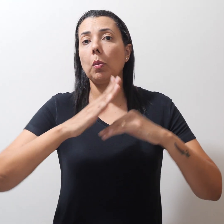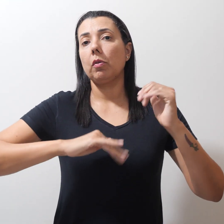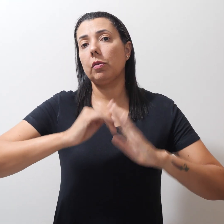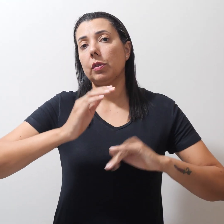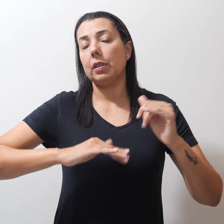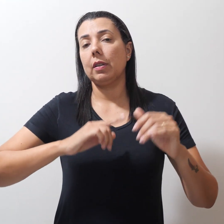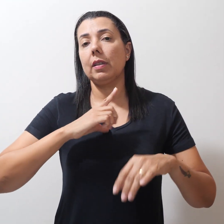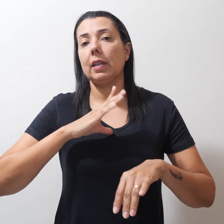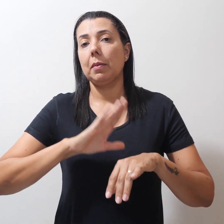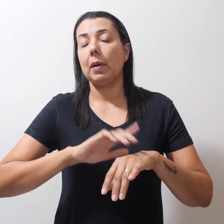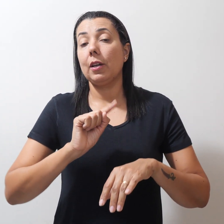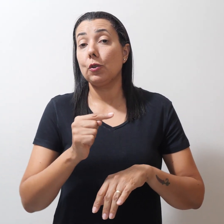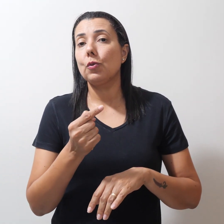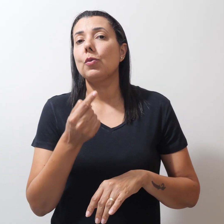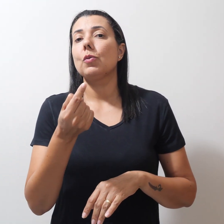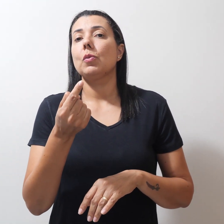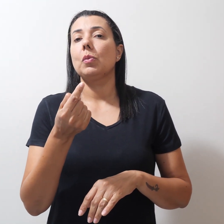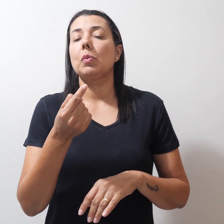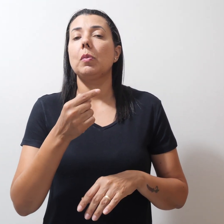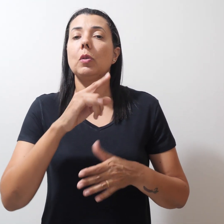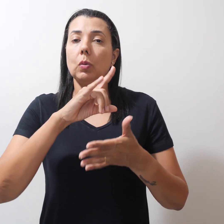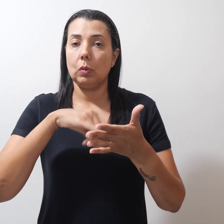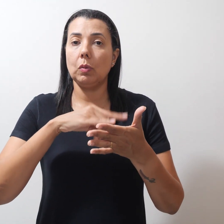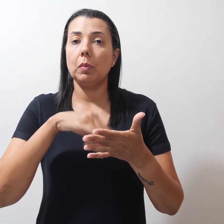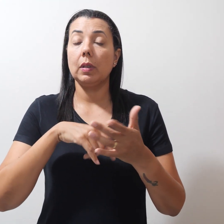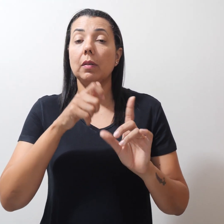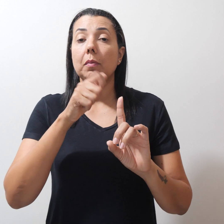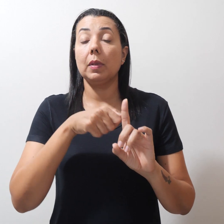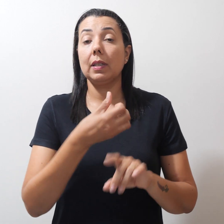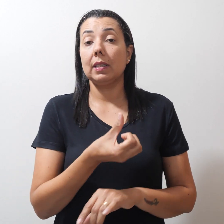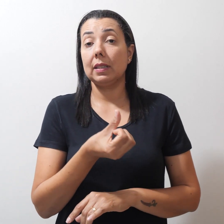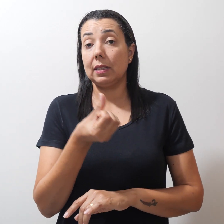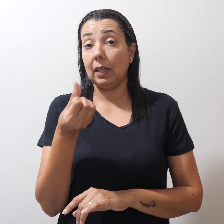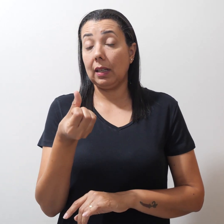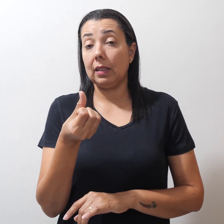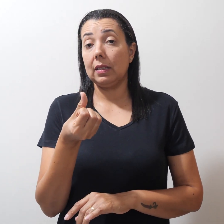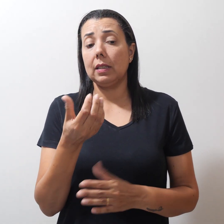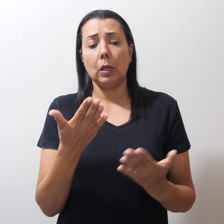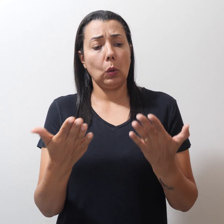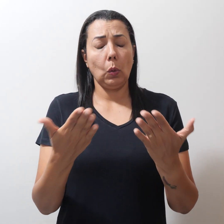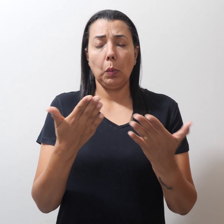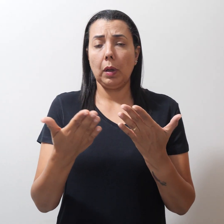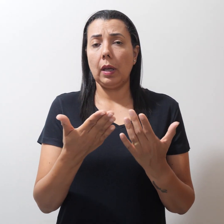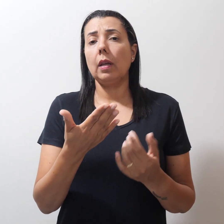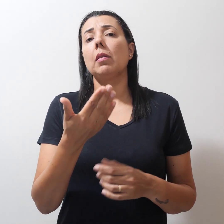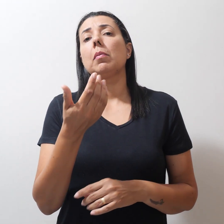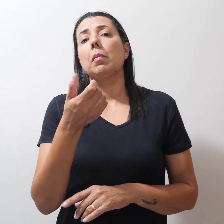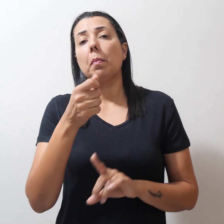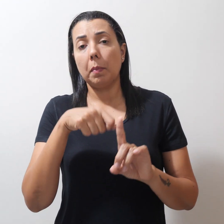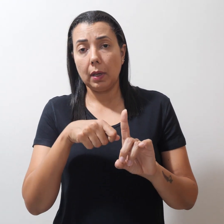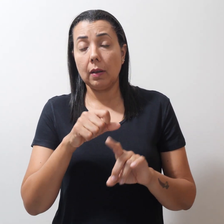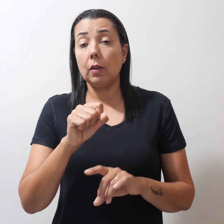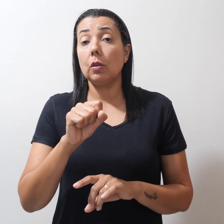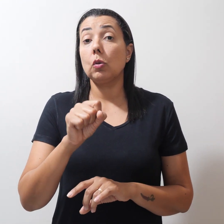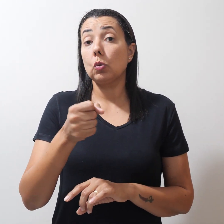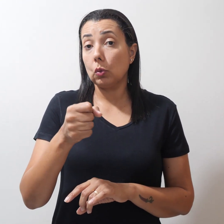mais de uma no contracheque do mês 6 e compare com o mês 8. Em havendo-se